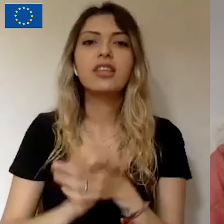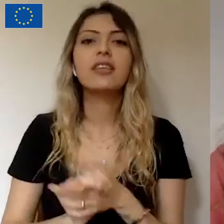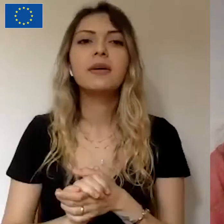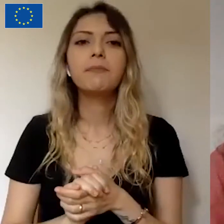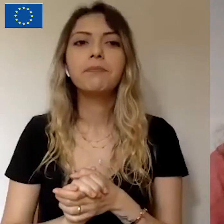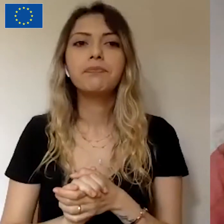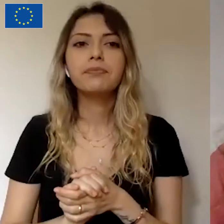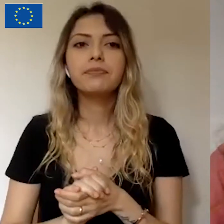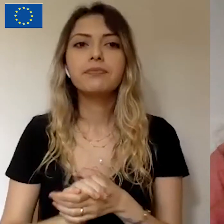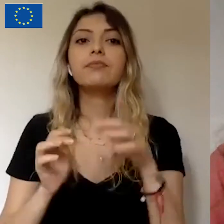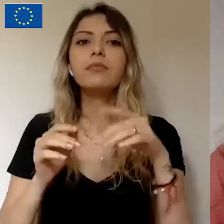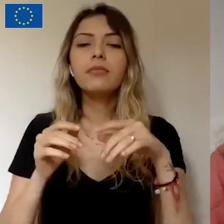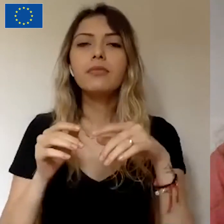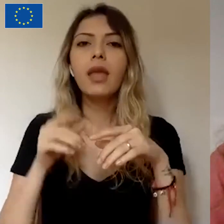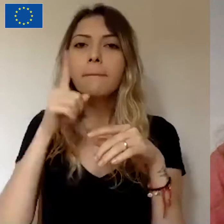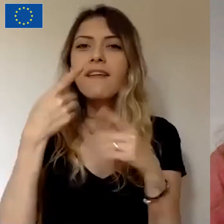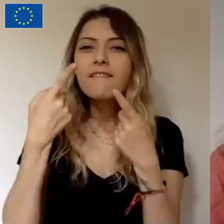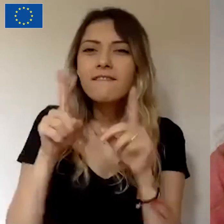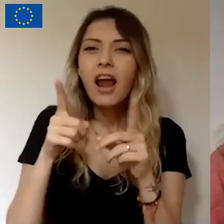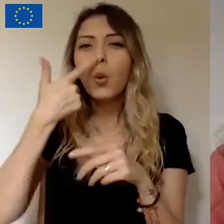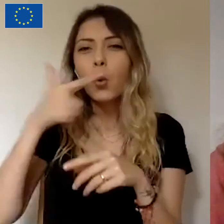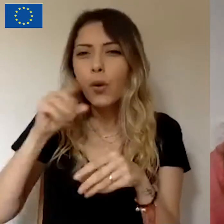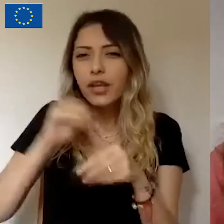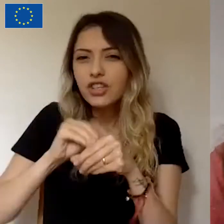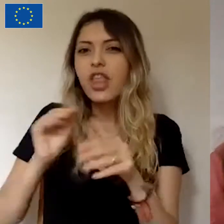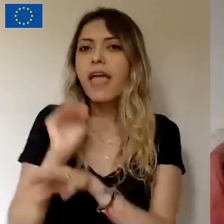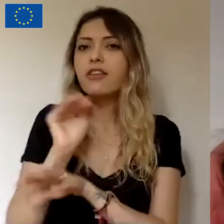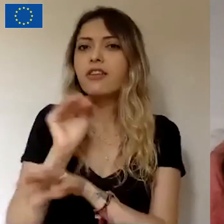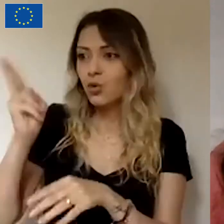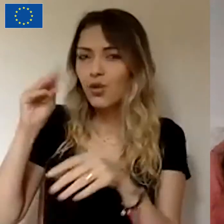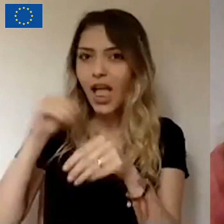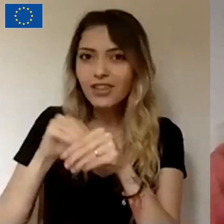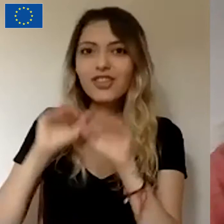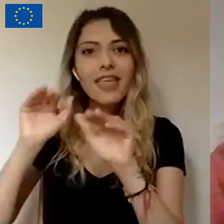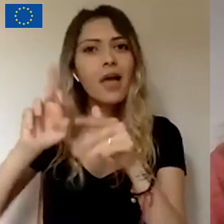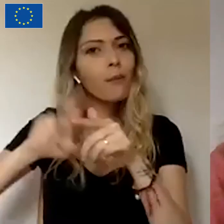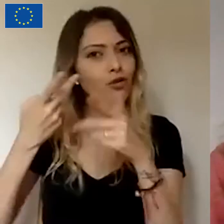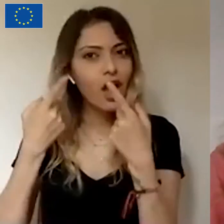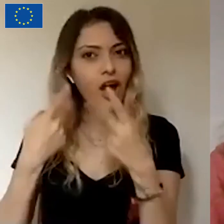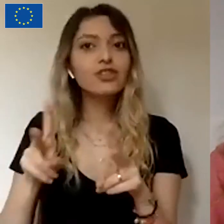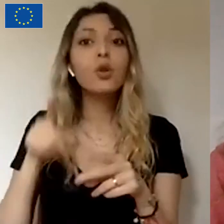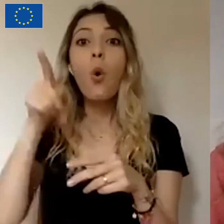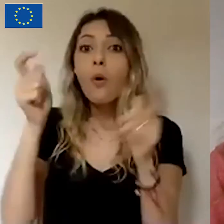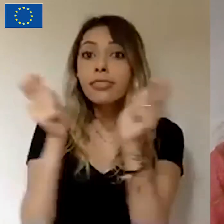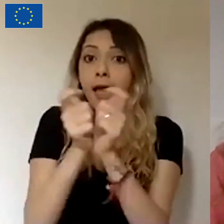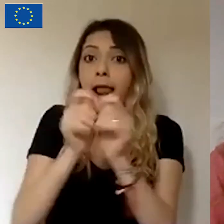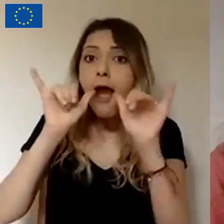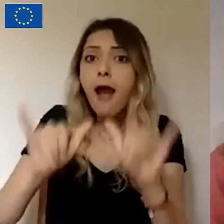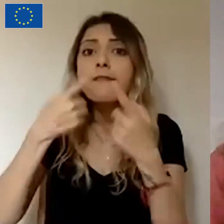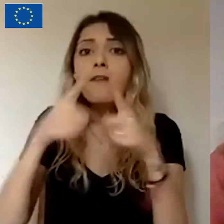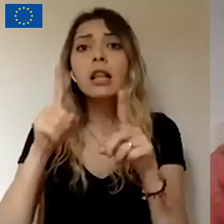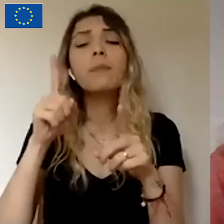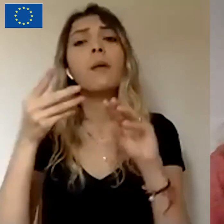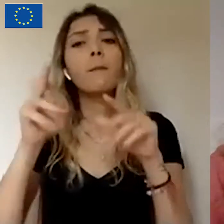Uşak'a gitmek için destek istedikleri bir proje açıldı. Gene aynı dernek ikinci bir proje daha açtı. Bu sefer Zonguldak'a gitmek için.